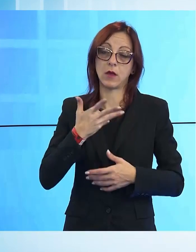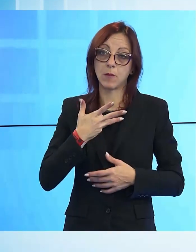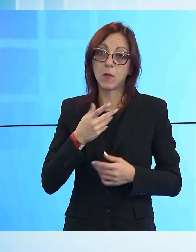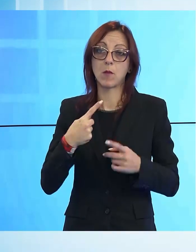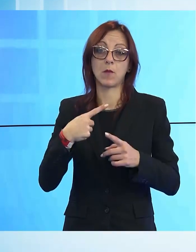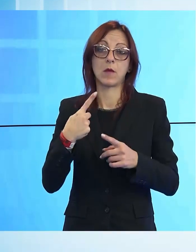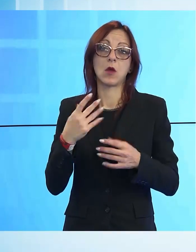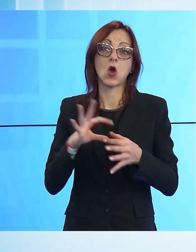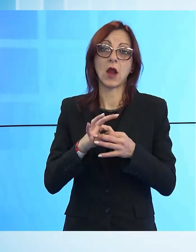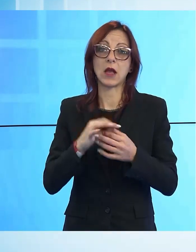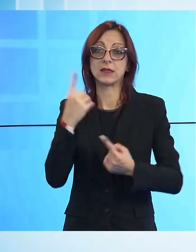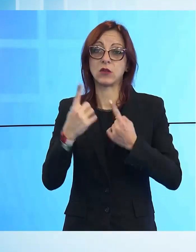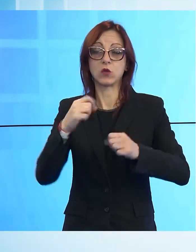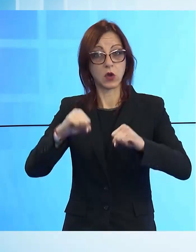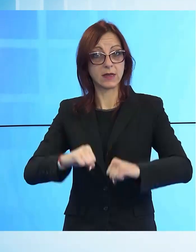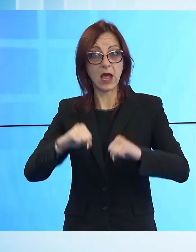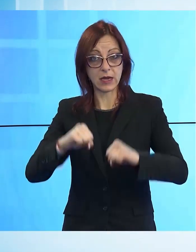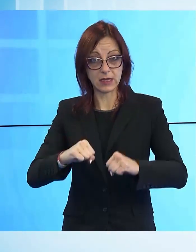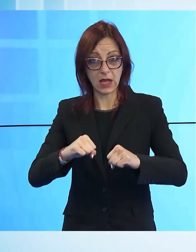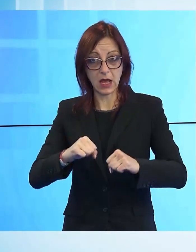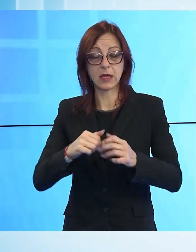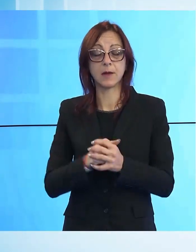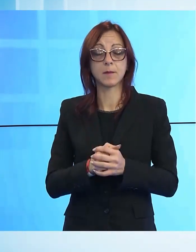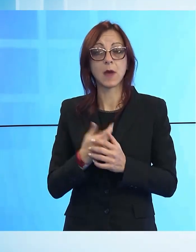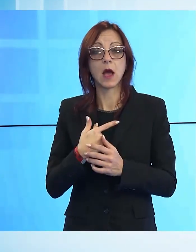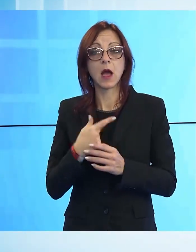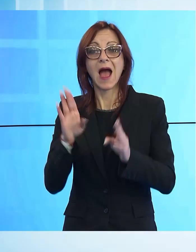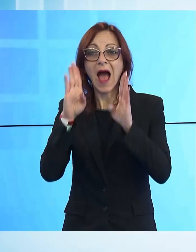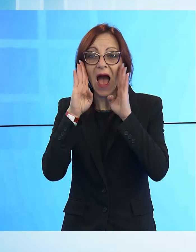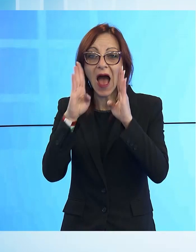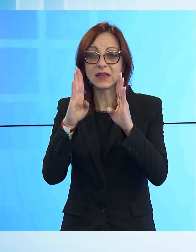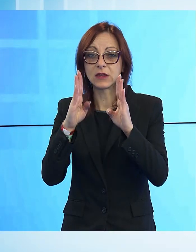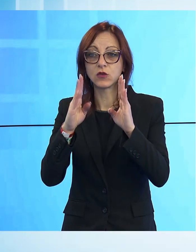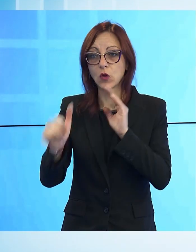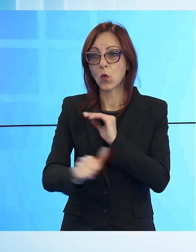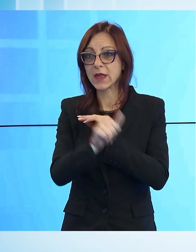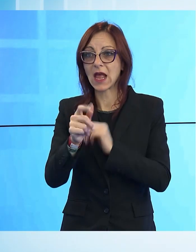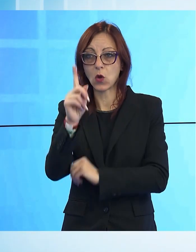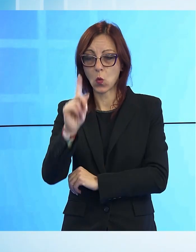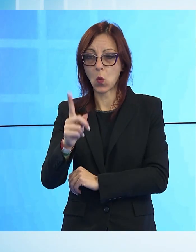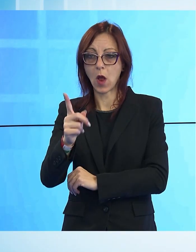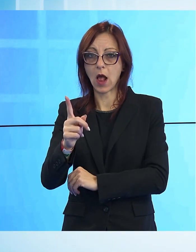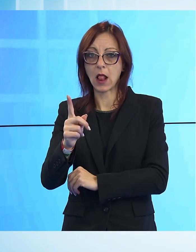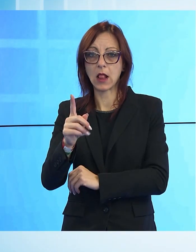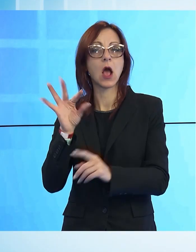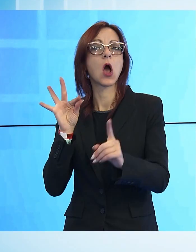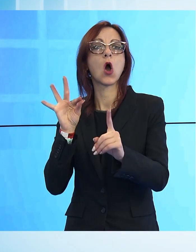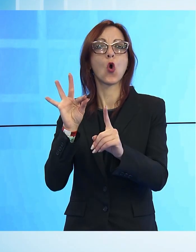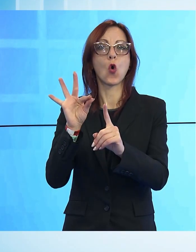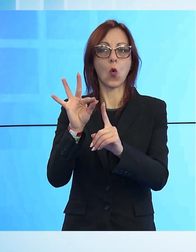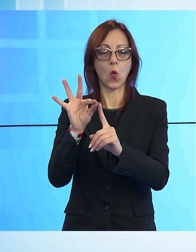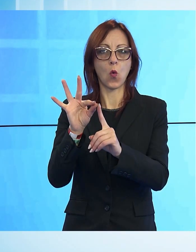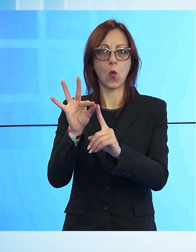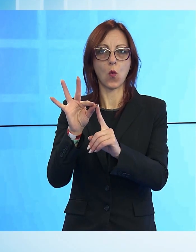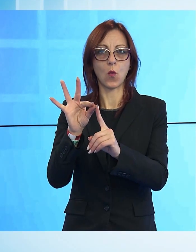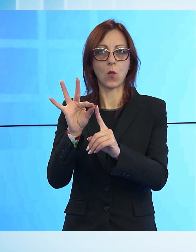sanitaria, ma l'attenzione che abbiamo voluto portare quest'anno era proprio anche finalizzata a fare in